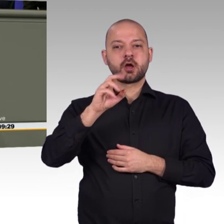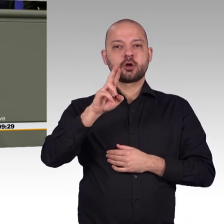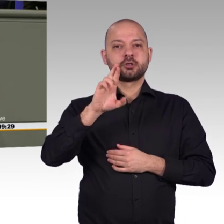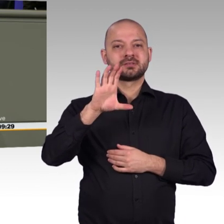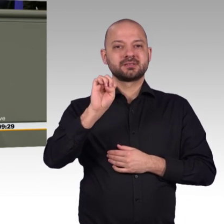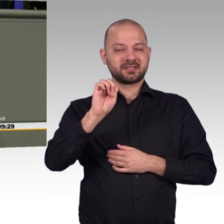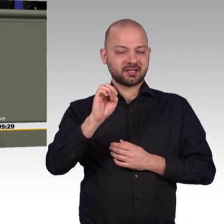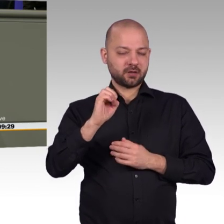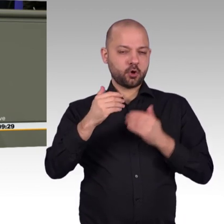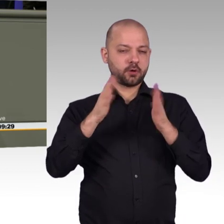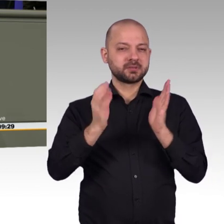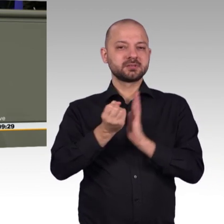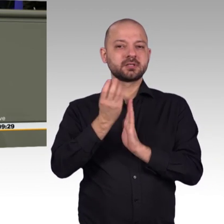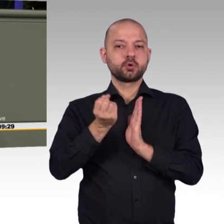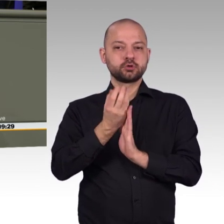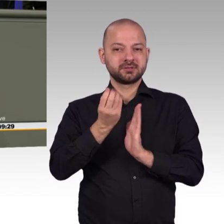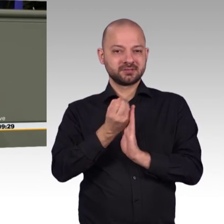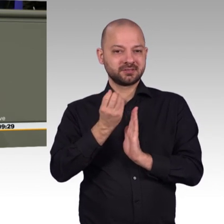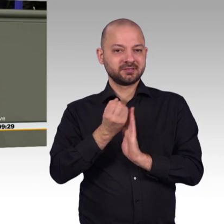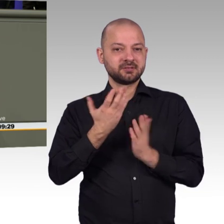Warum nur in Afrika? Warum nicht auch bei uns?